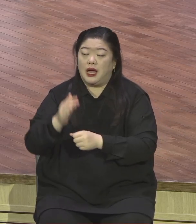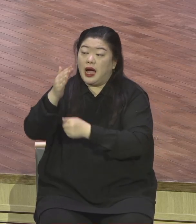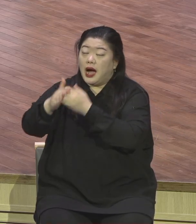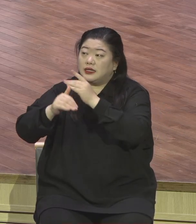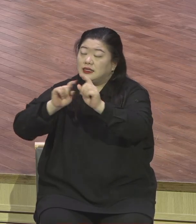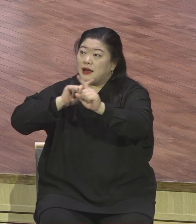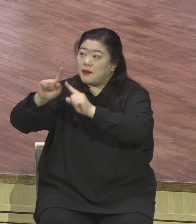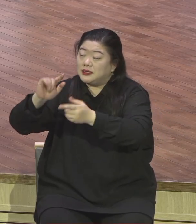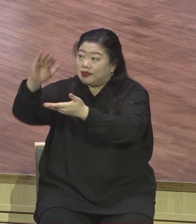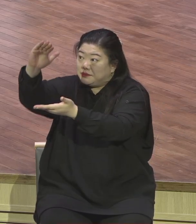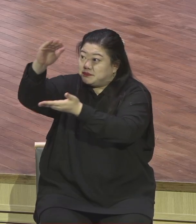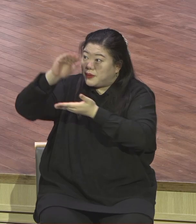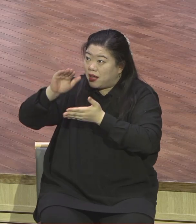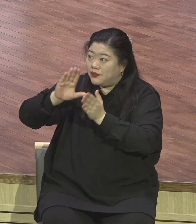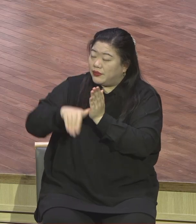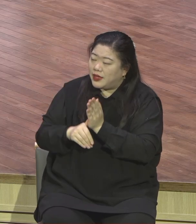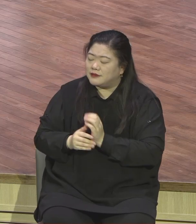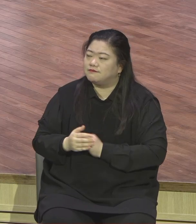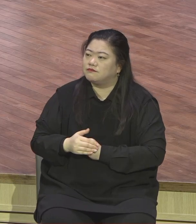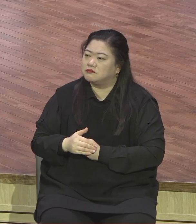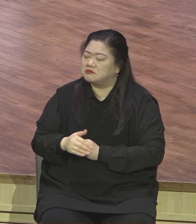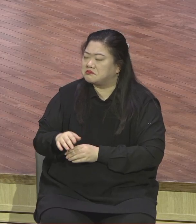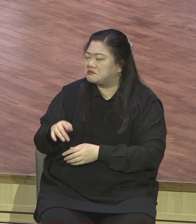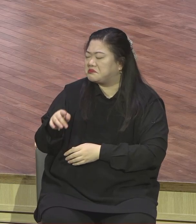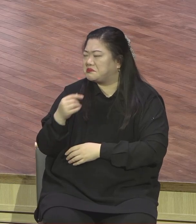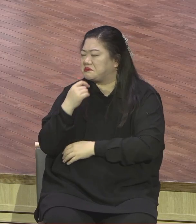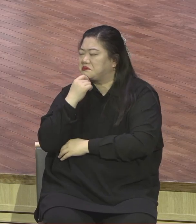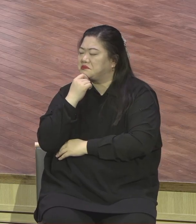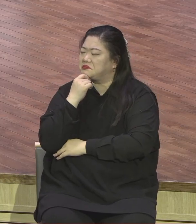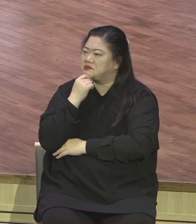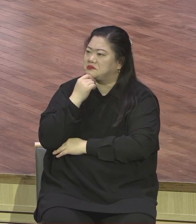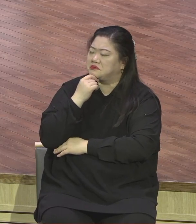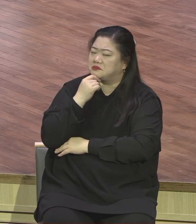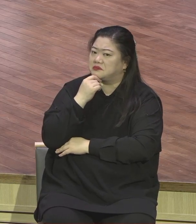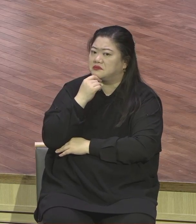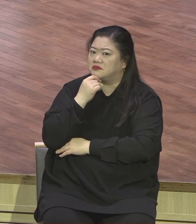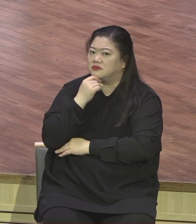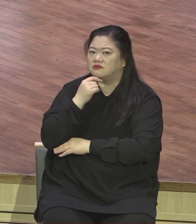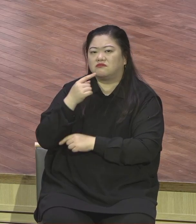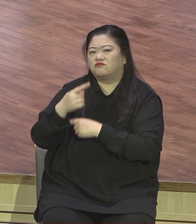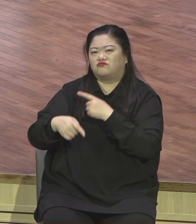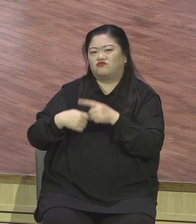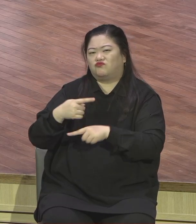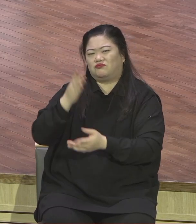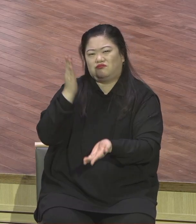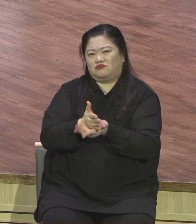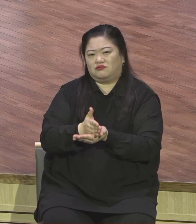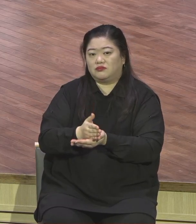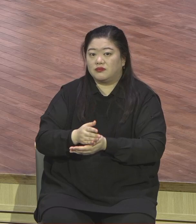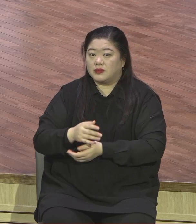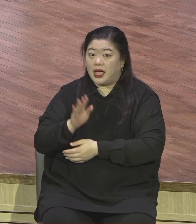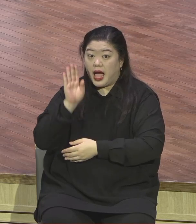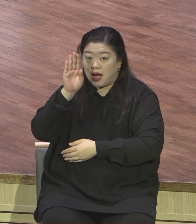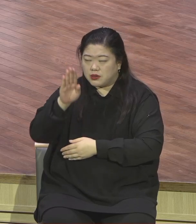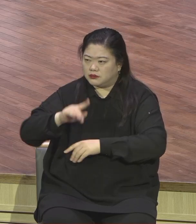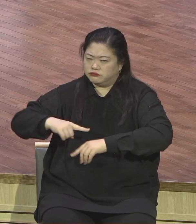온전히 순종할 때 온전히 순종할 때 그 멍해와 그 짐이 어떻게 되느냐 가볍고 쉬워요.